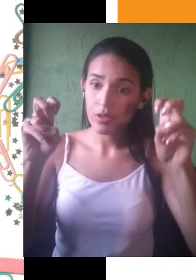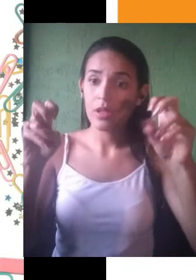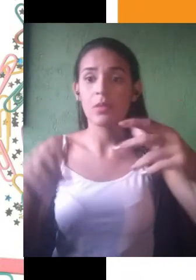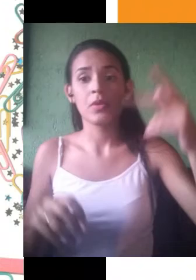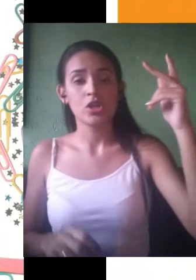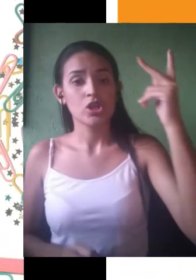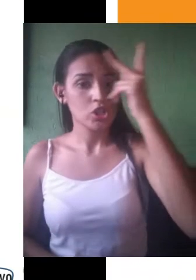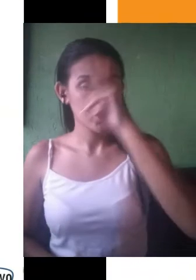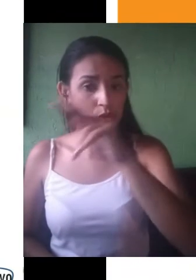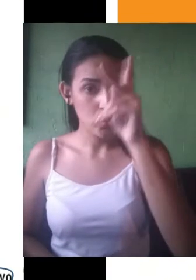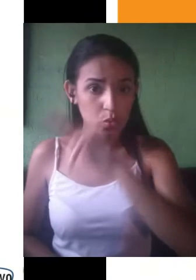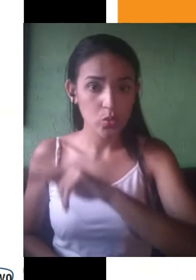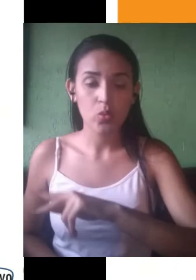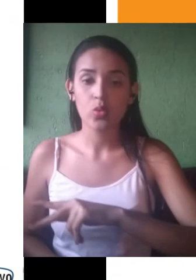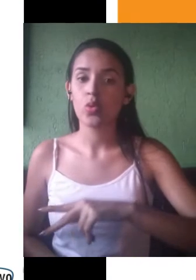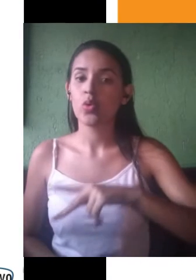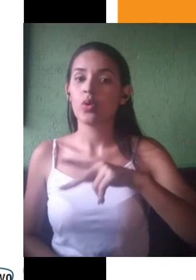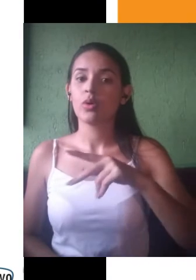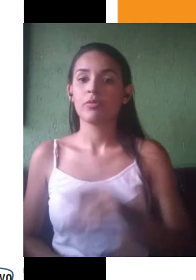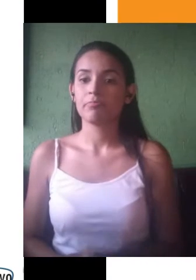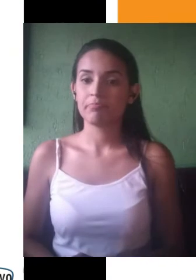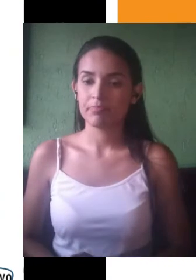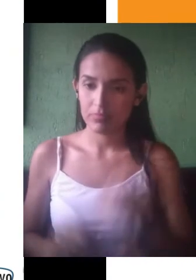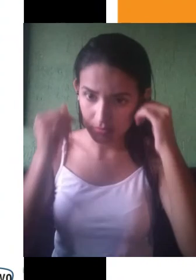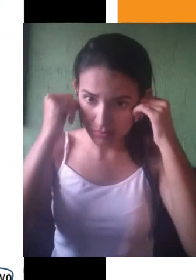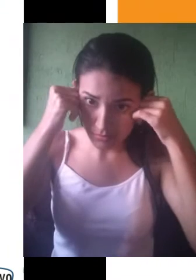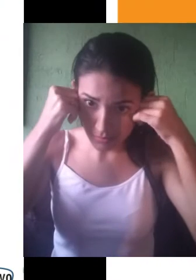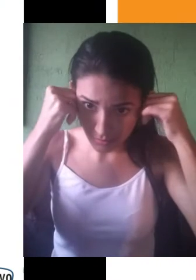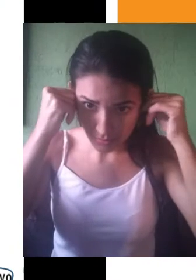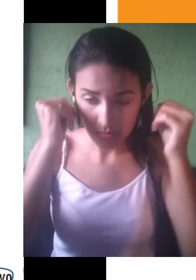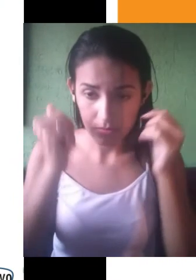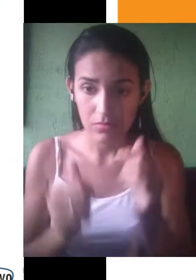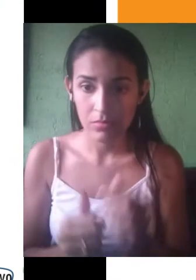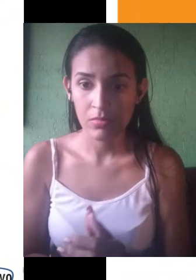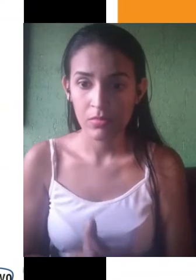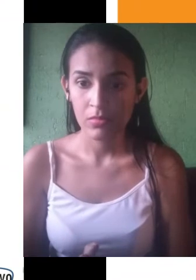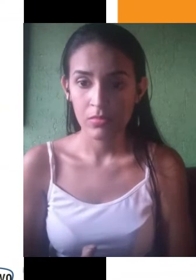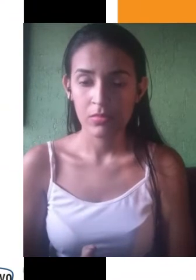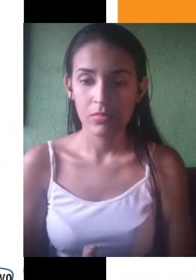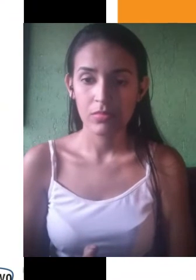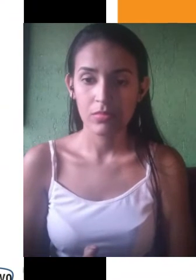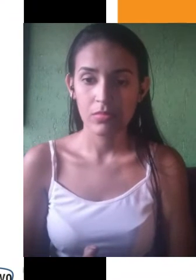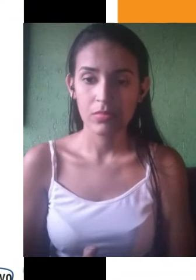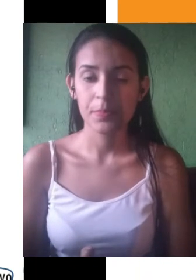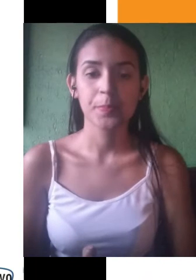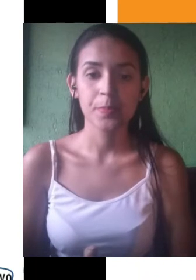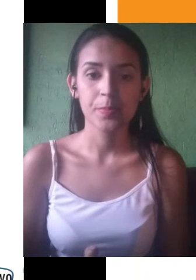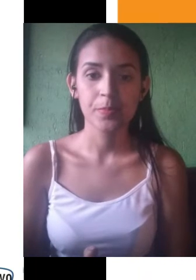Já entendemos qual é a ideia central. Já fizemos as nossas próprias reflexões. Então, nós devemos pensar se